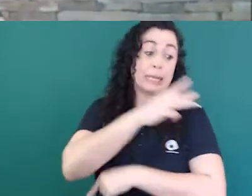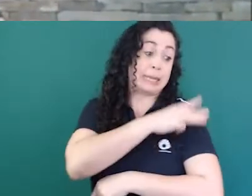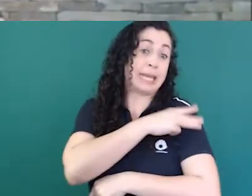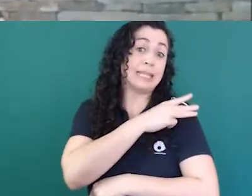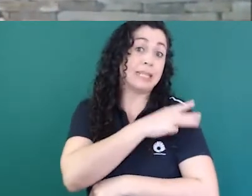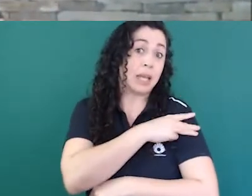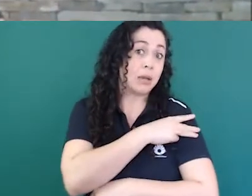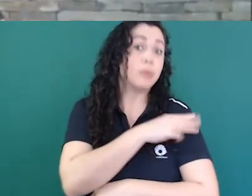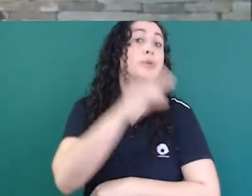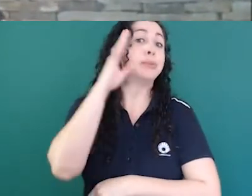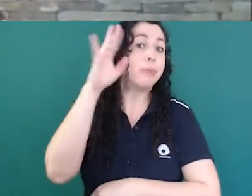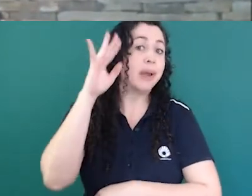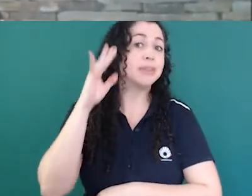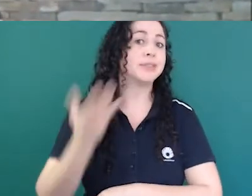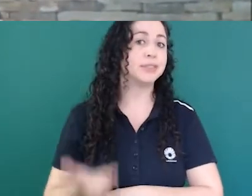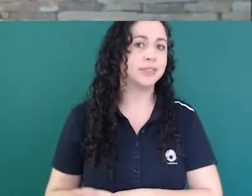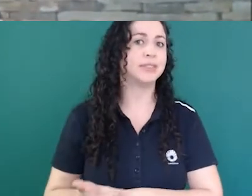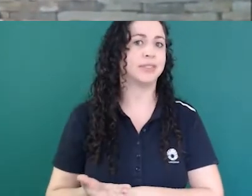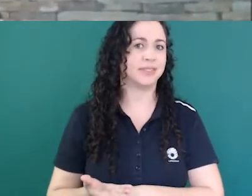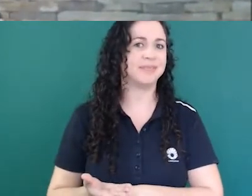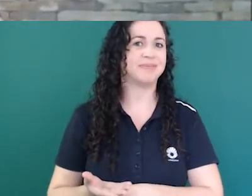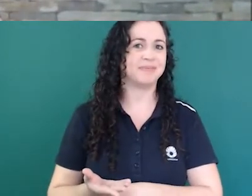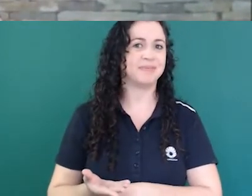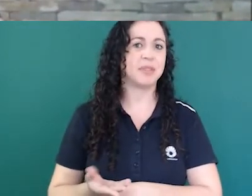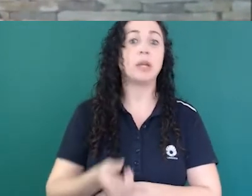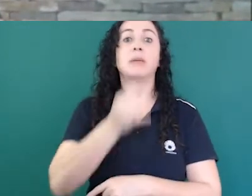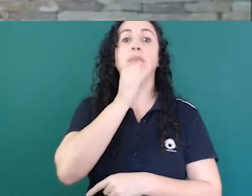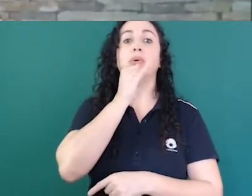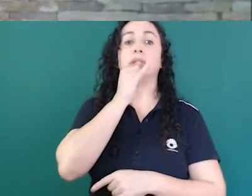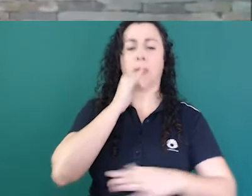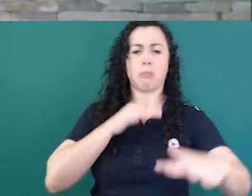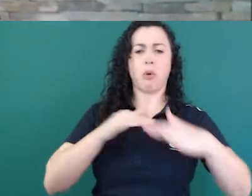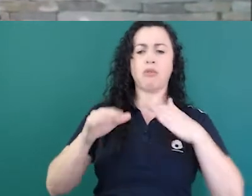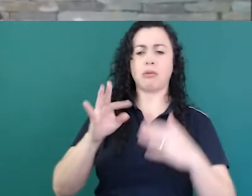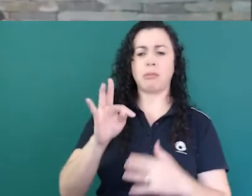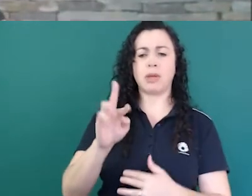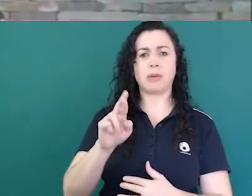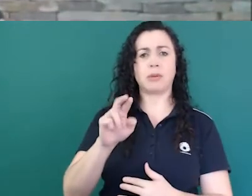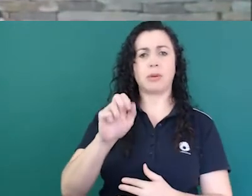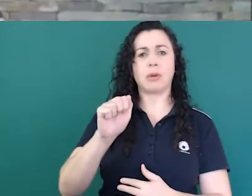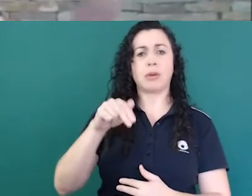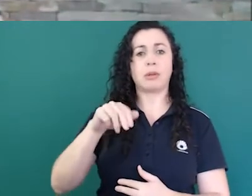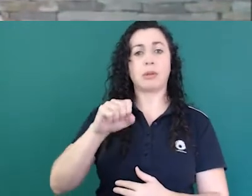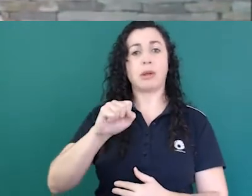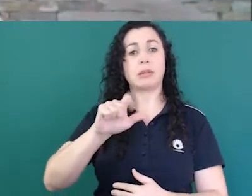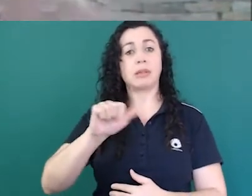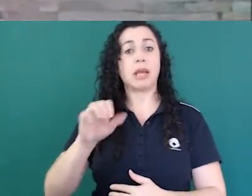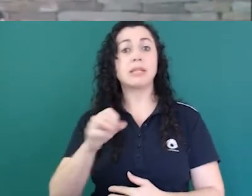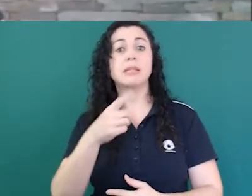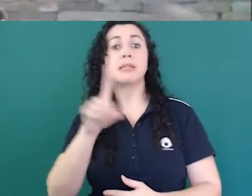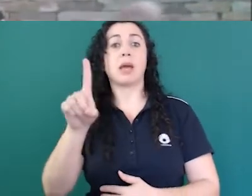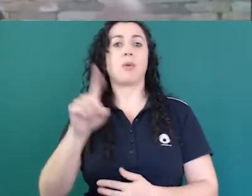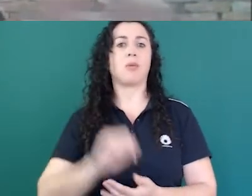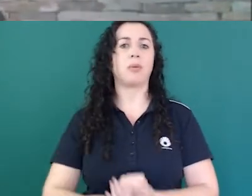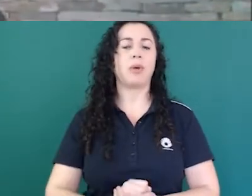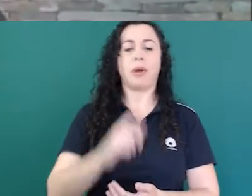movimento de translação cotação planeta também não não distinguia